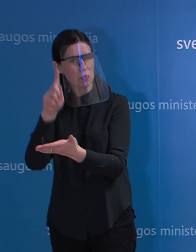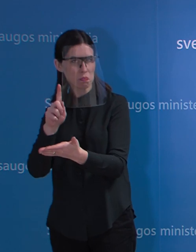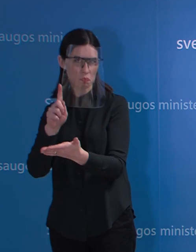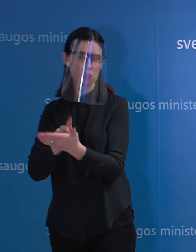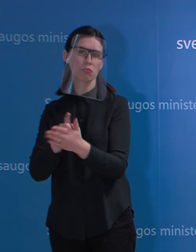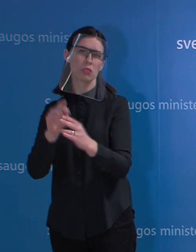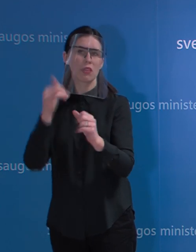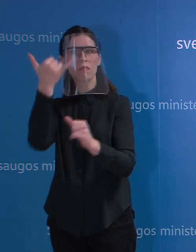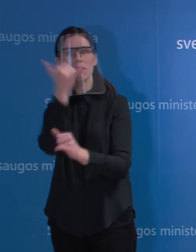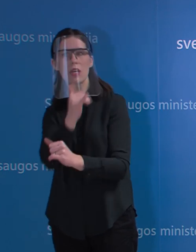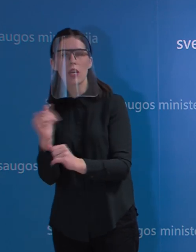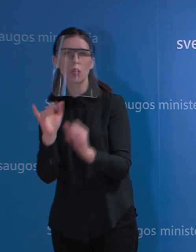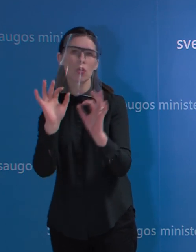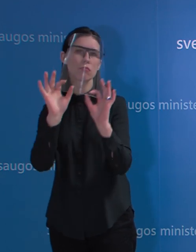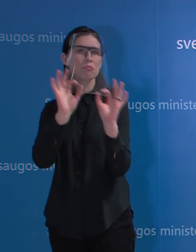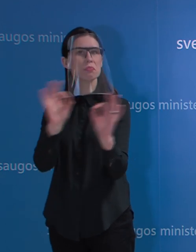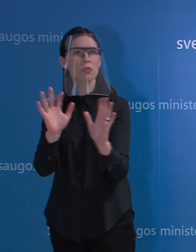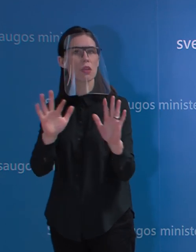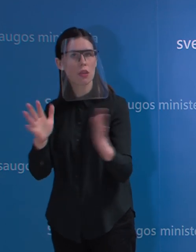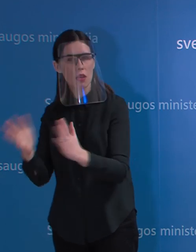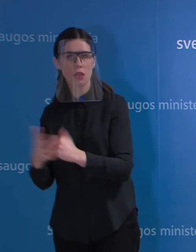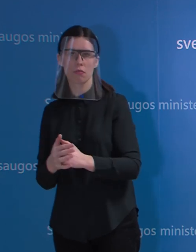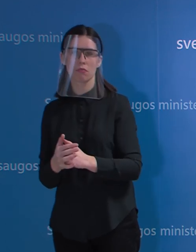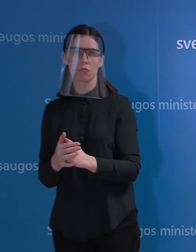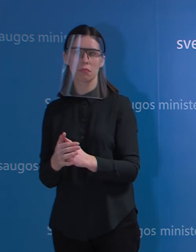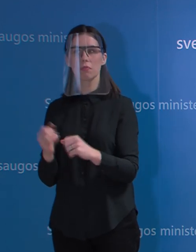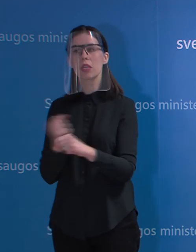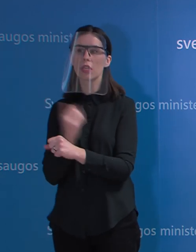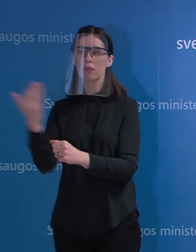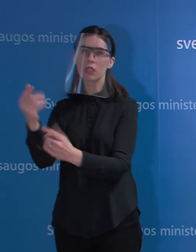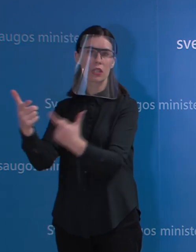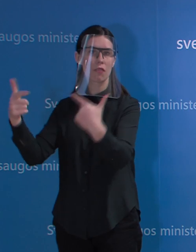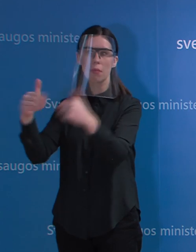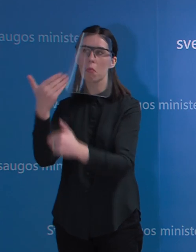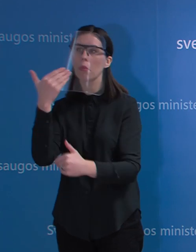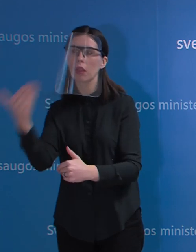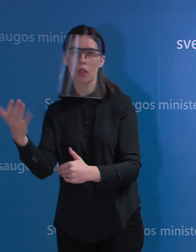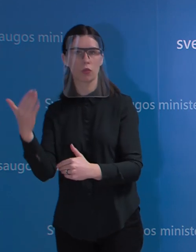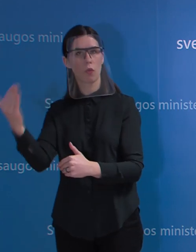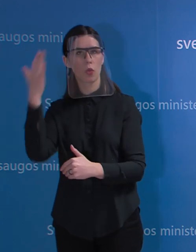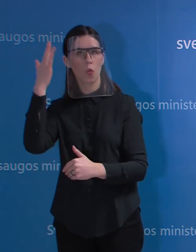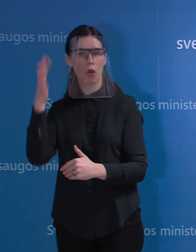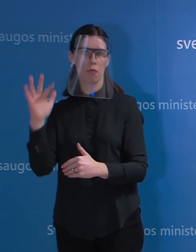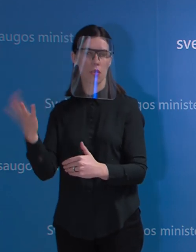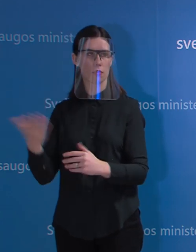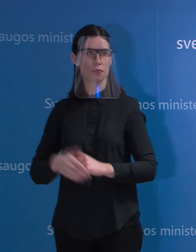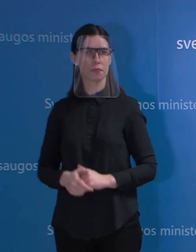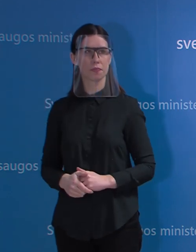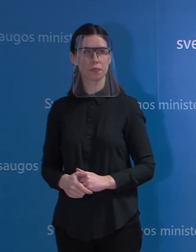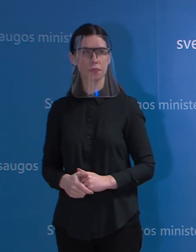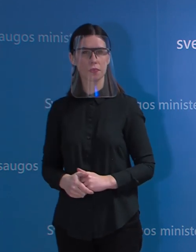manomą variantą, tai jų reikėtų ir klausti komentaro. O kaip užtikrinsim, tai visos